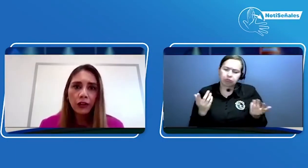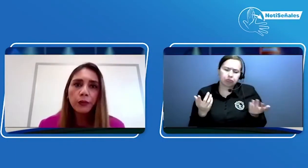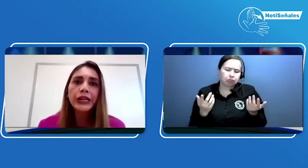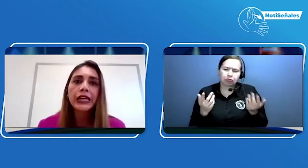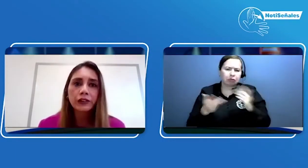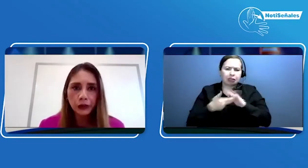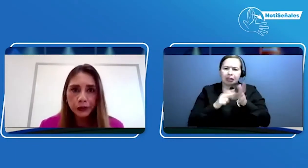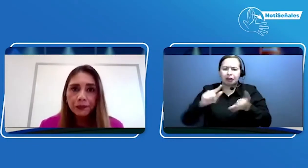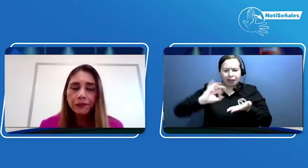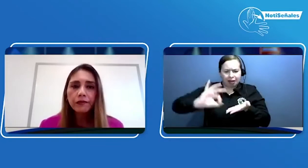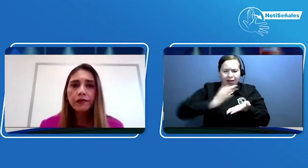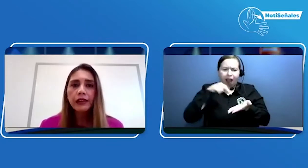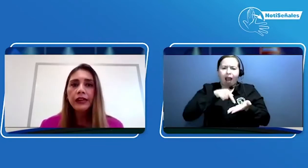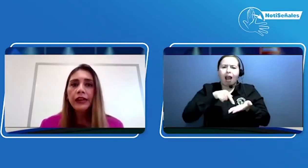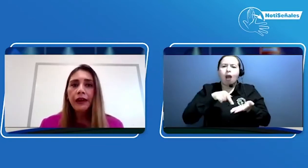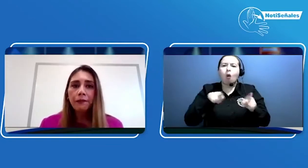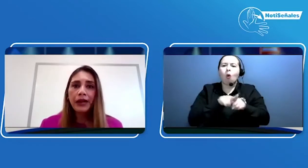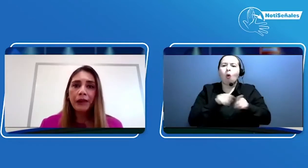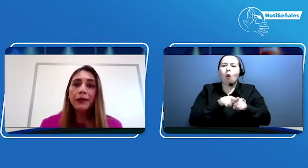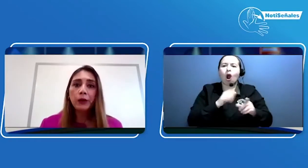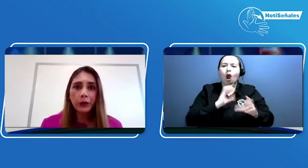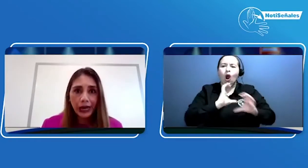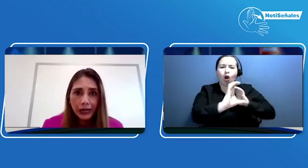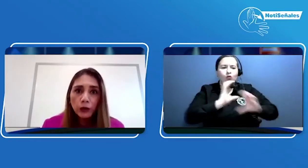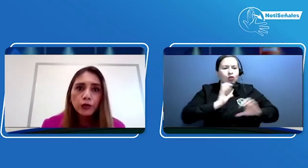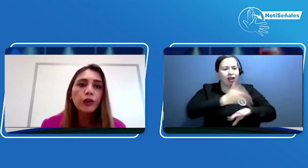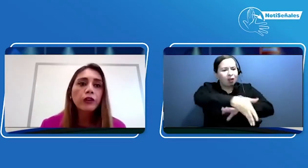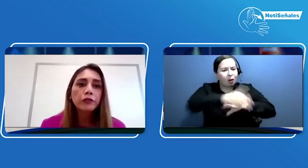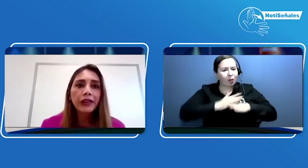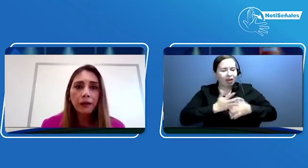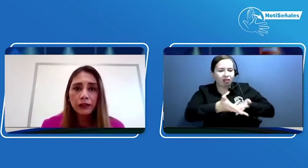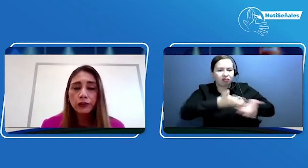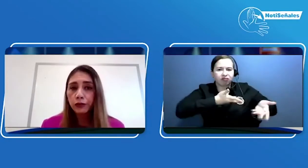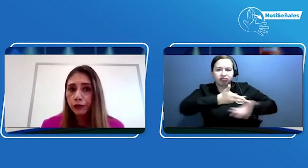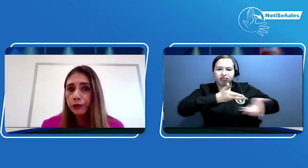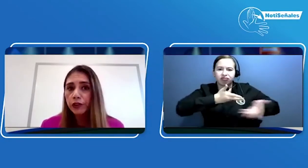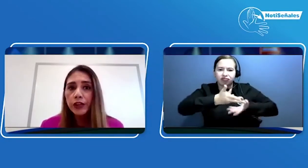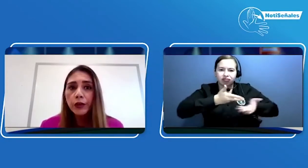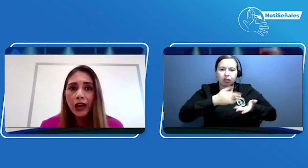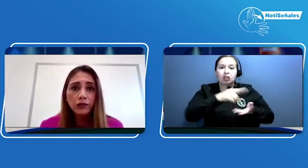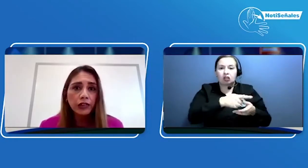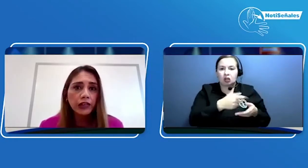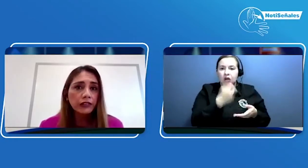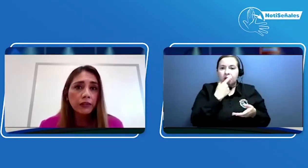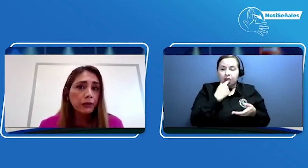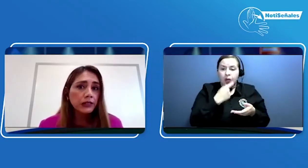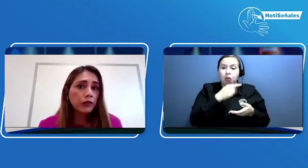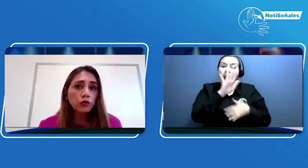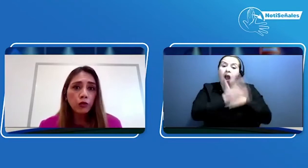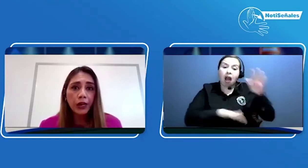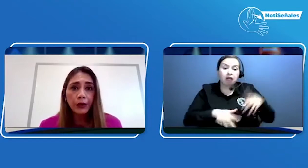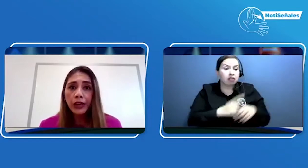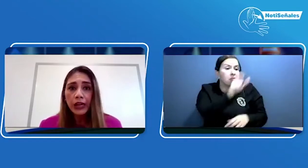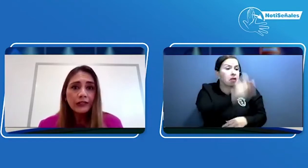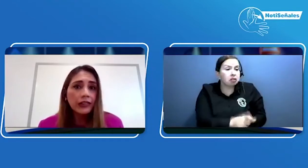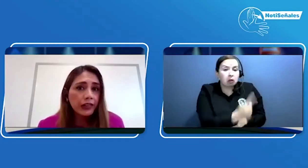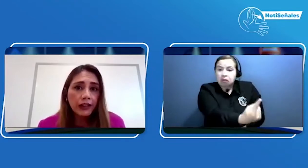comunicación para mejorar el uso de los medicamentos. Nosotros hemos tenido casos en que simplemente el usuario se acerca